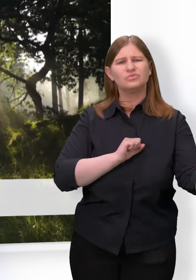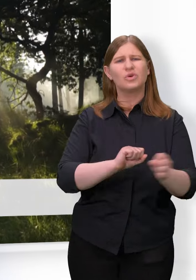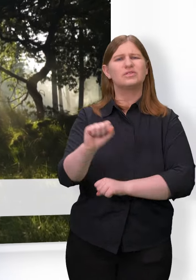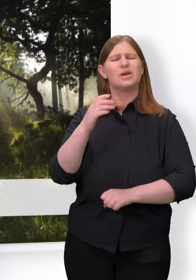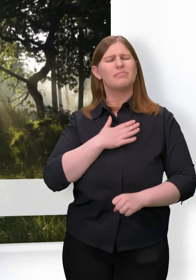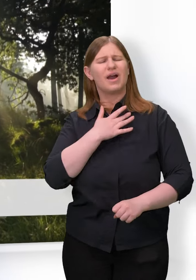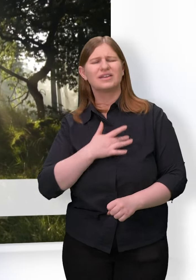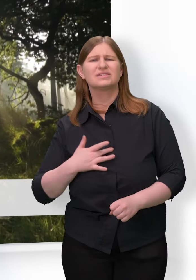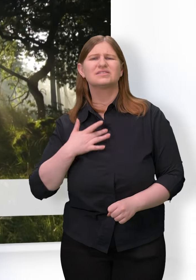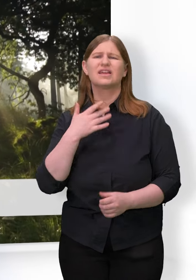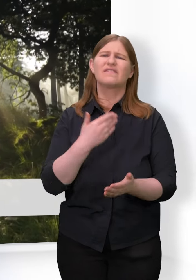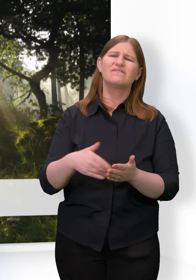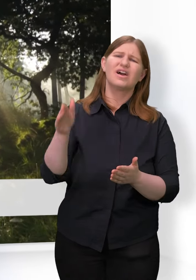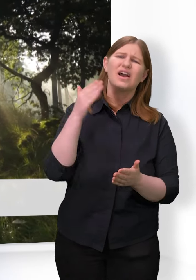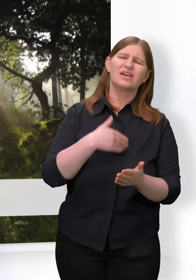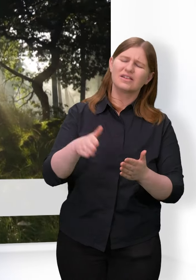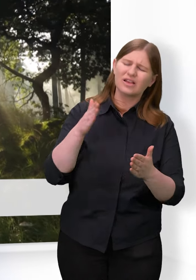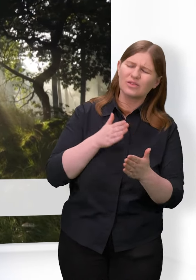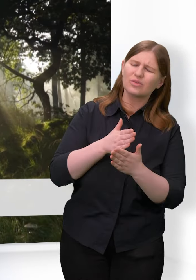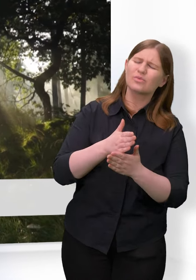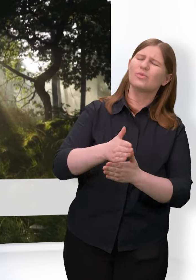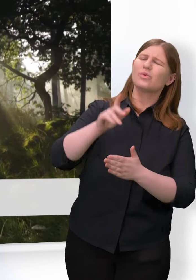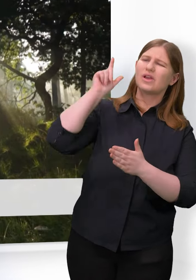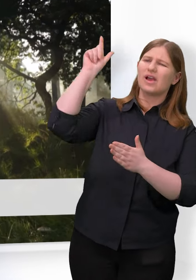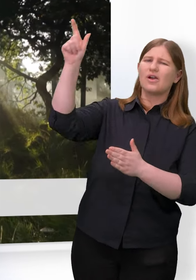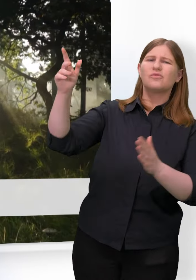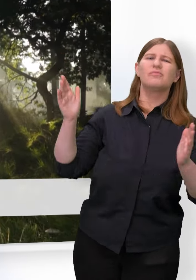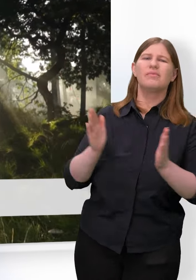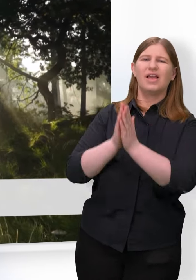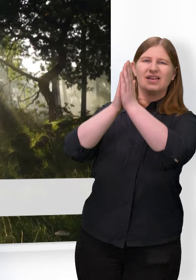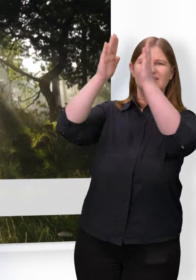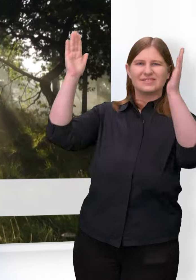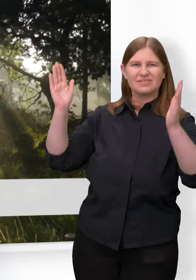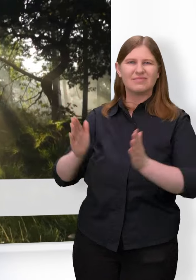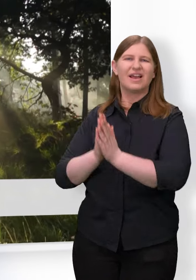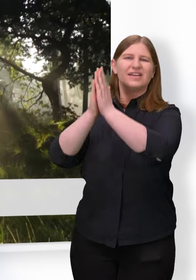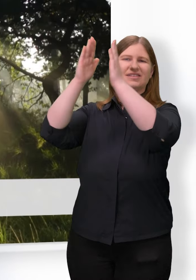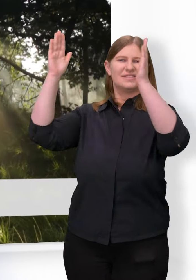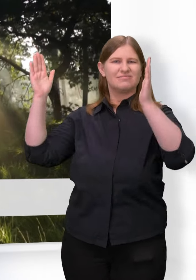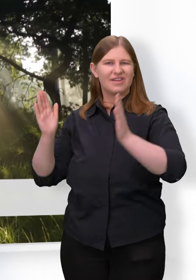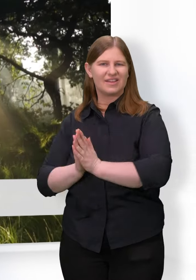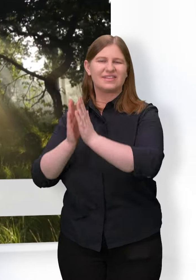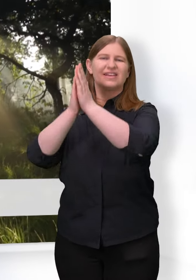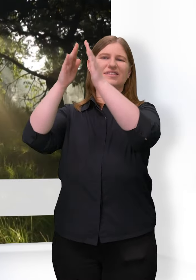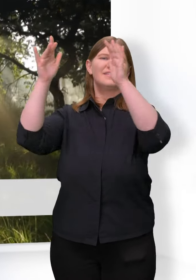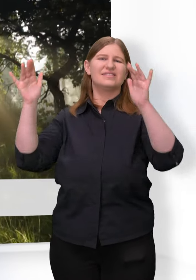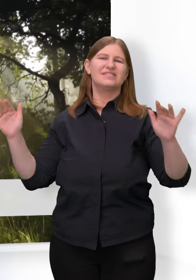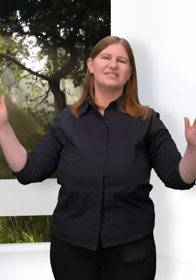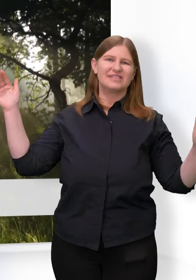Seele dich weiter preisen. Sie tausend